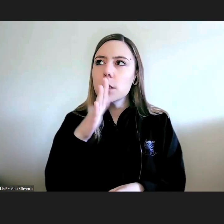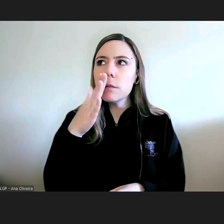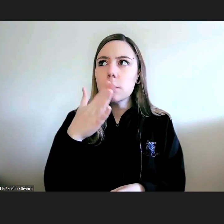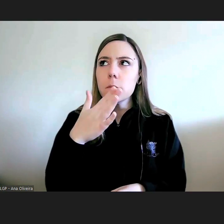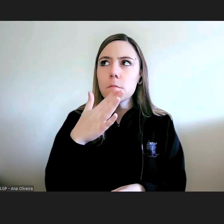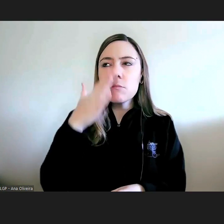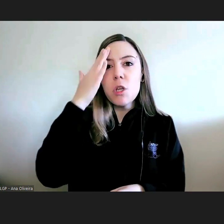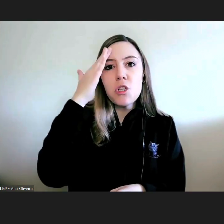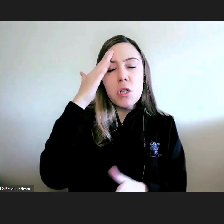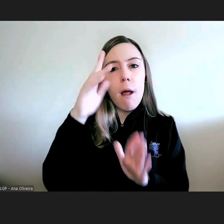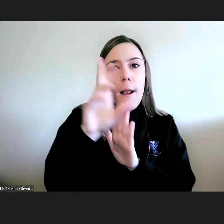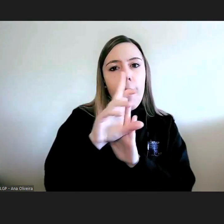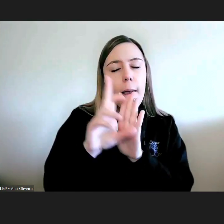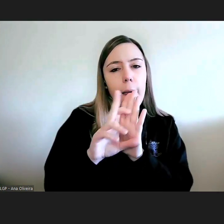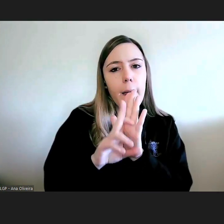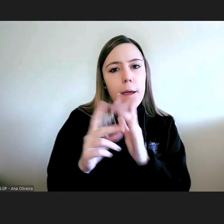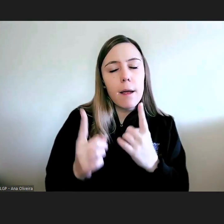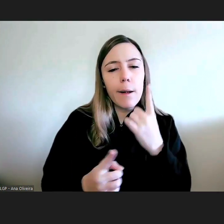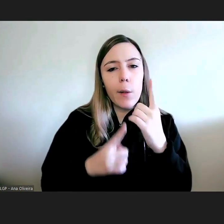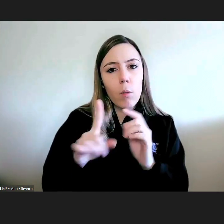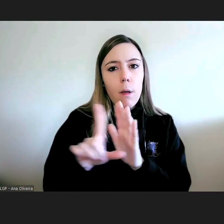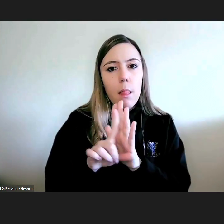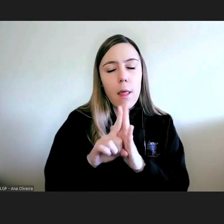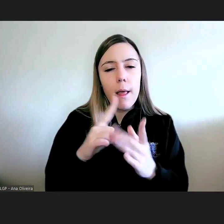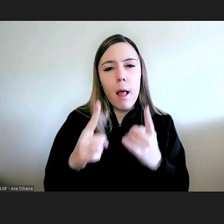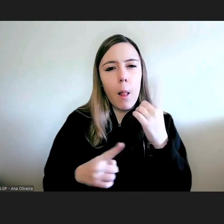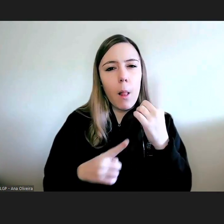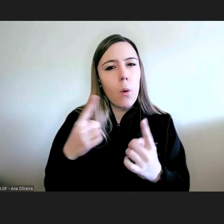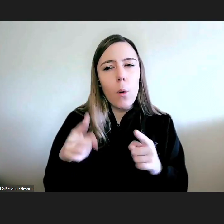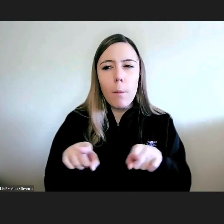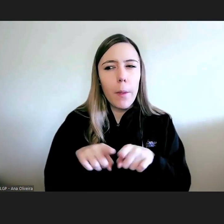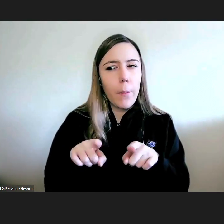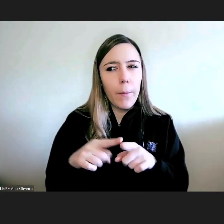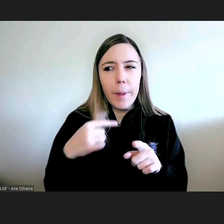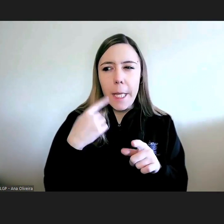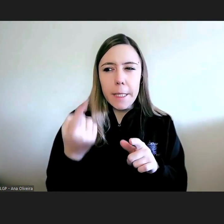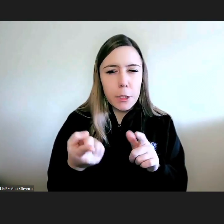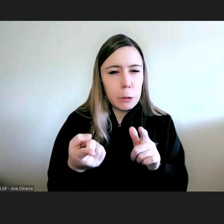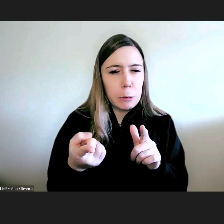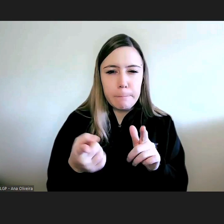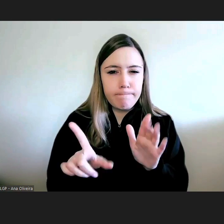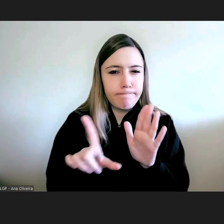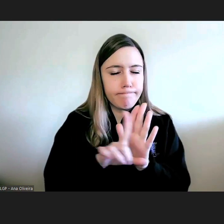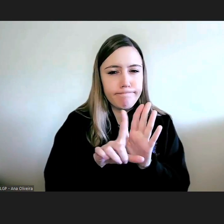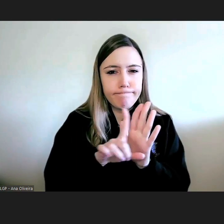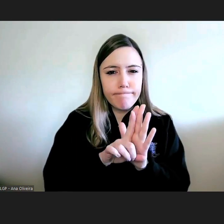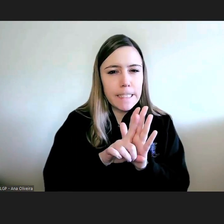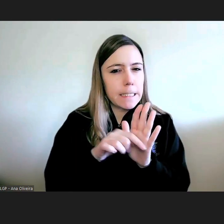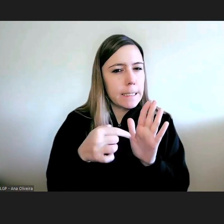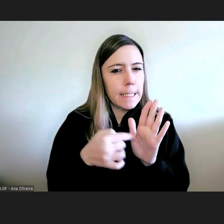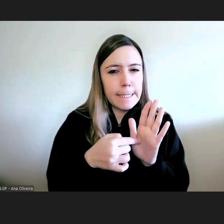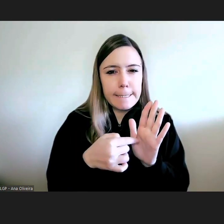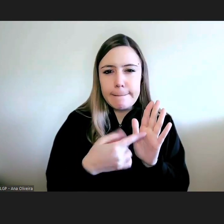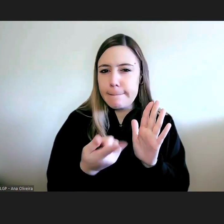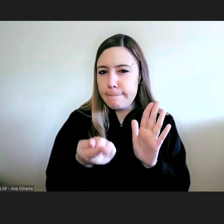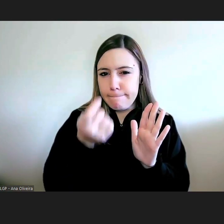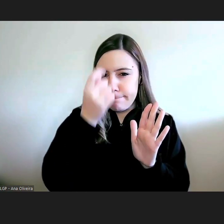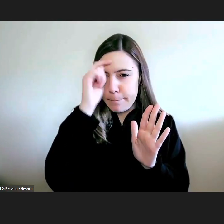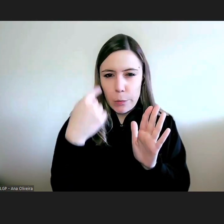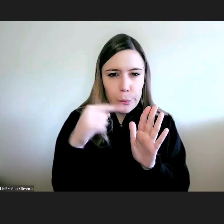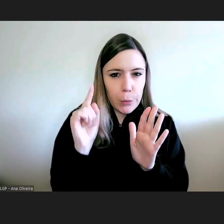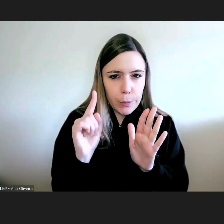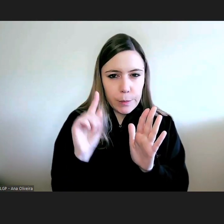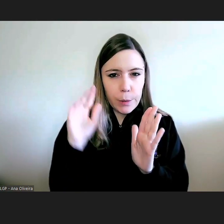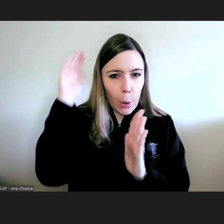norma vigente uma norma legal padece de inconstitucionalidade ele pode propor ao tribunal constitucional que a